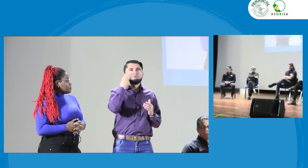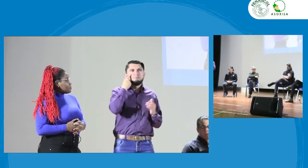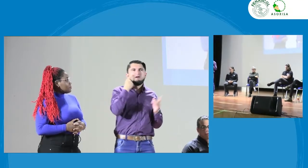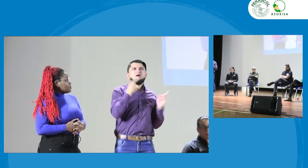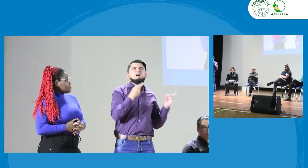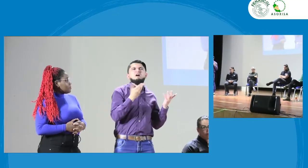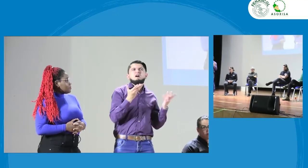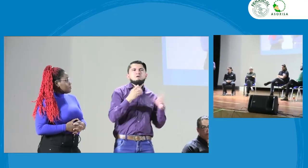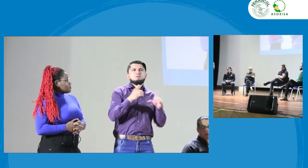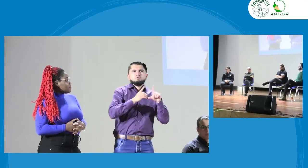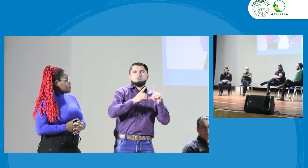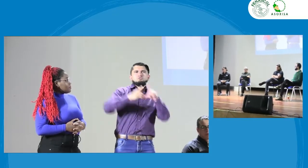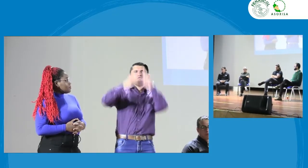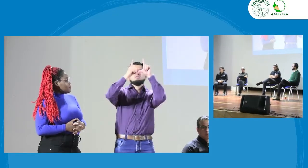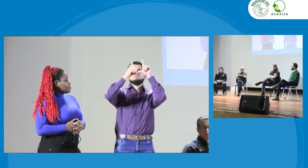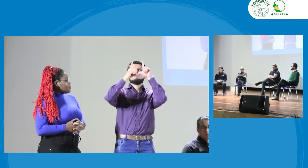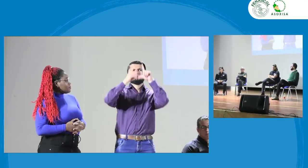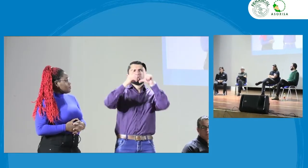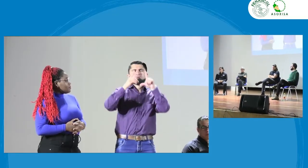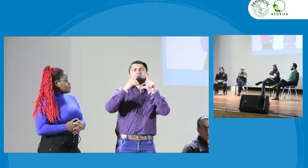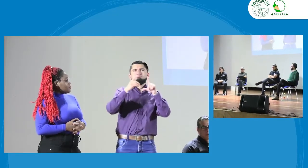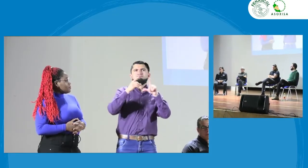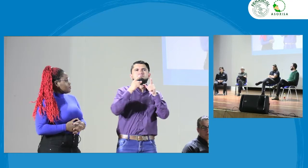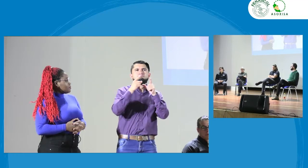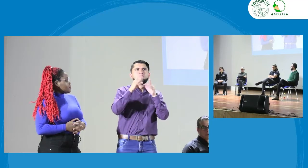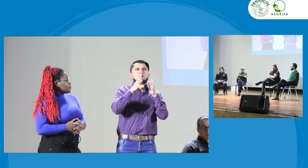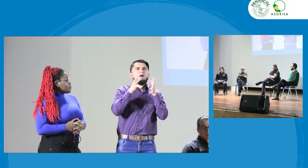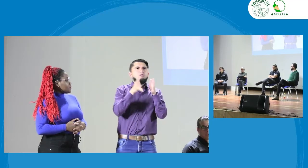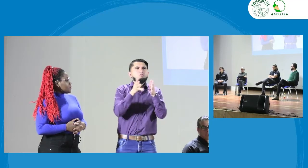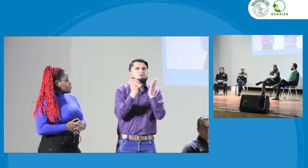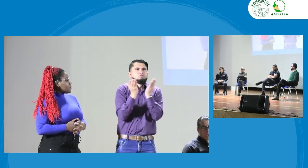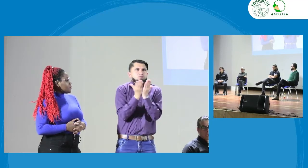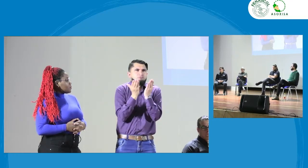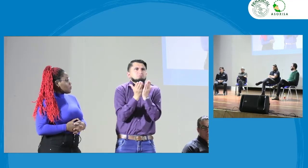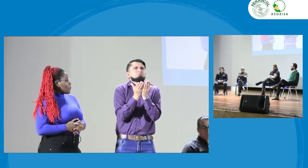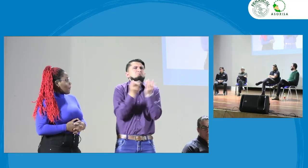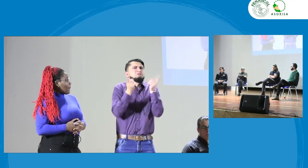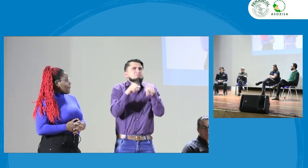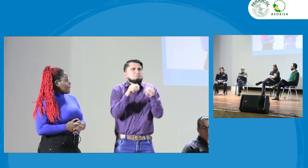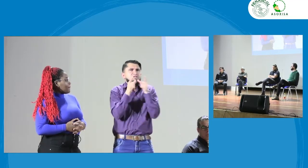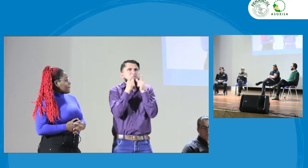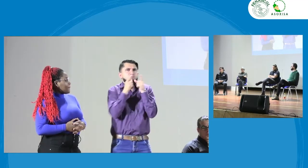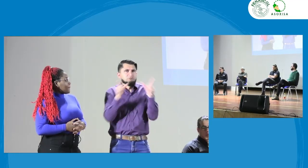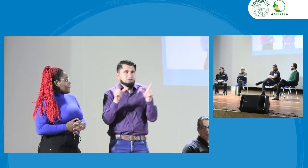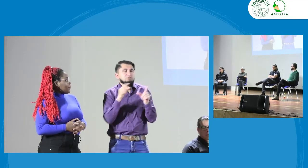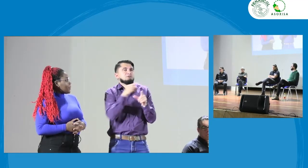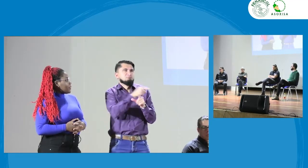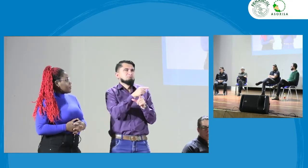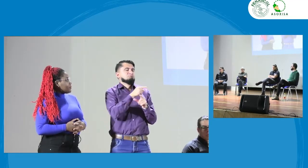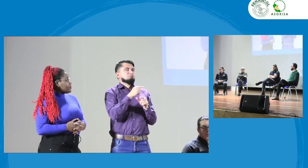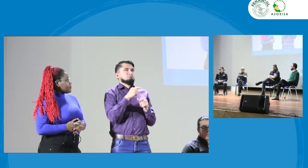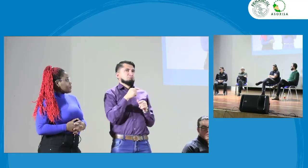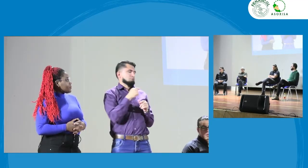También estará Luis Mari López. Ella es doctora en Educación y también es lingüista.